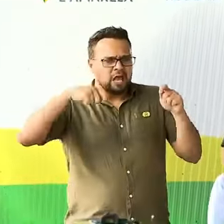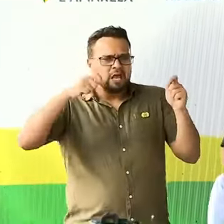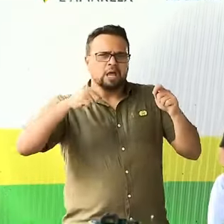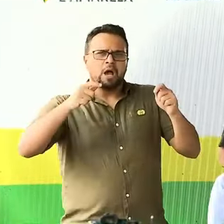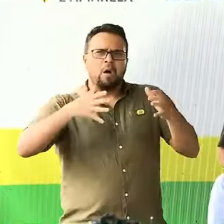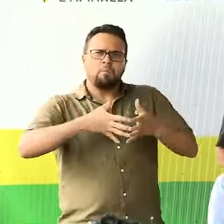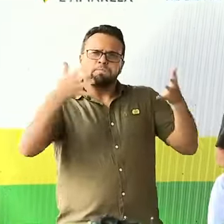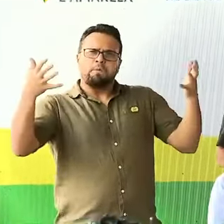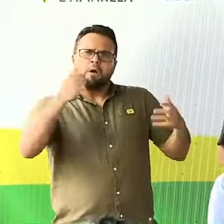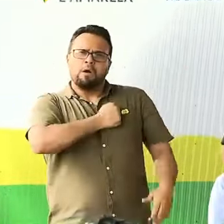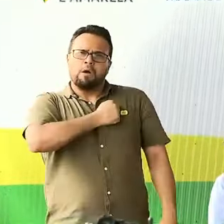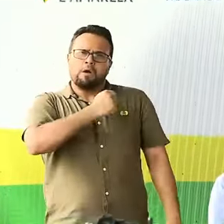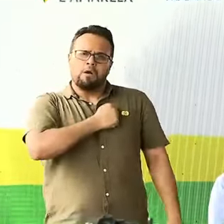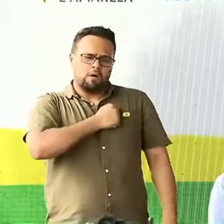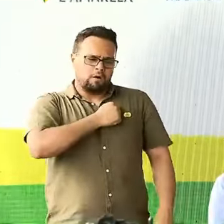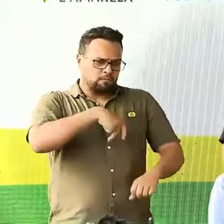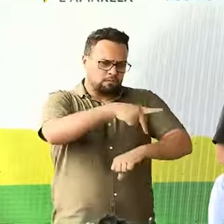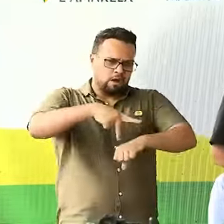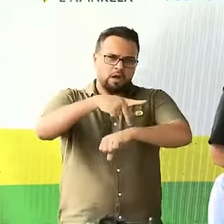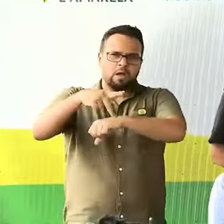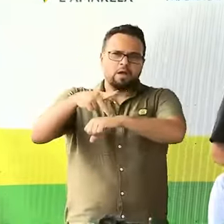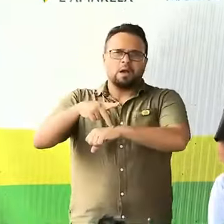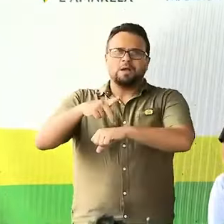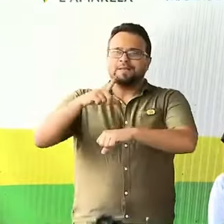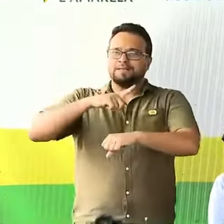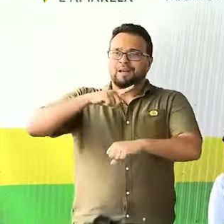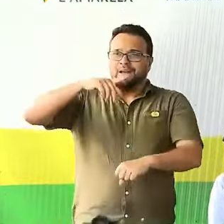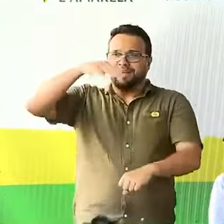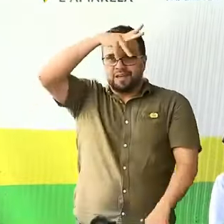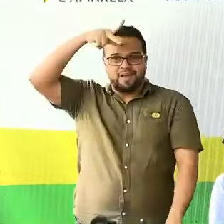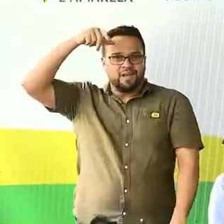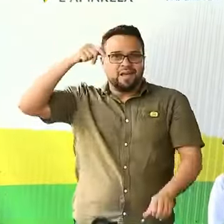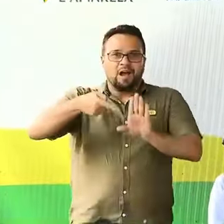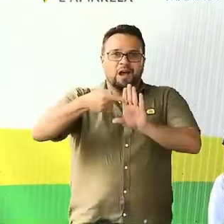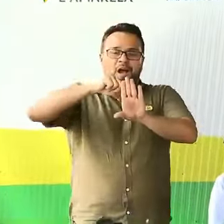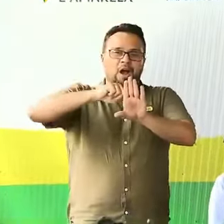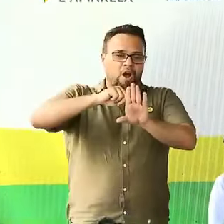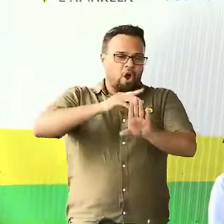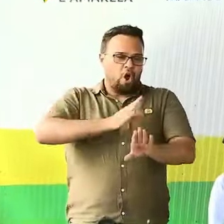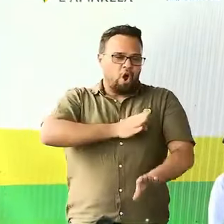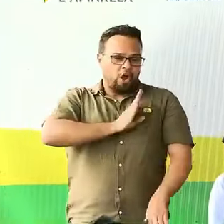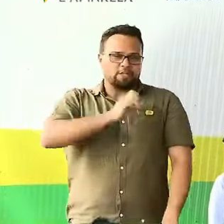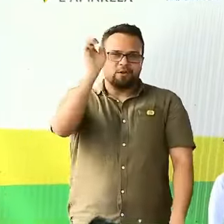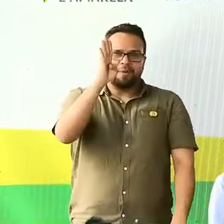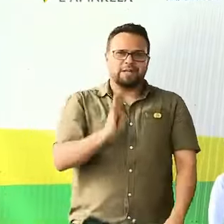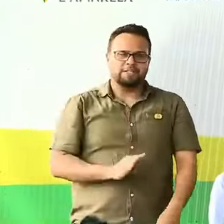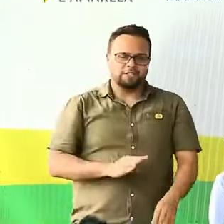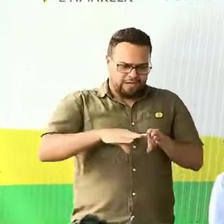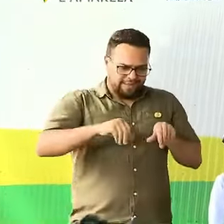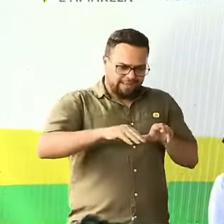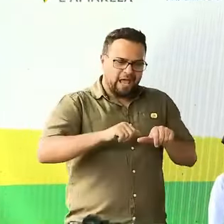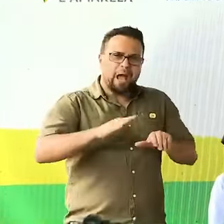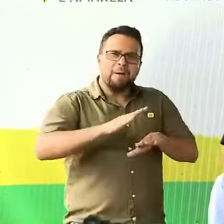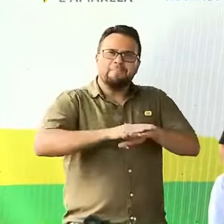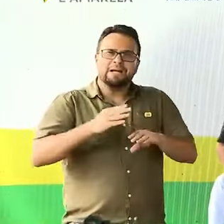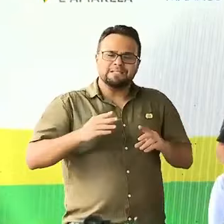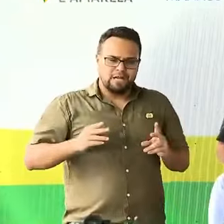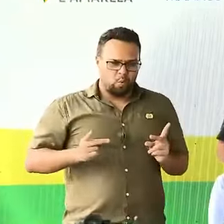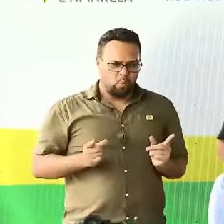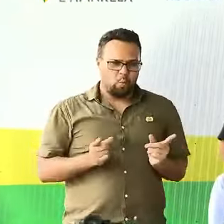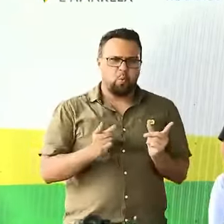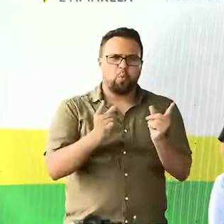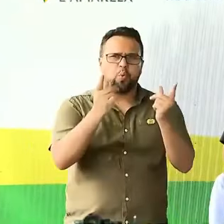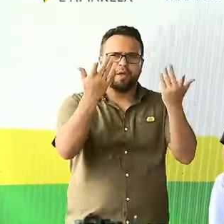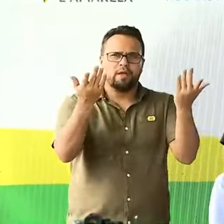aqui no coração do Brasil, a terra mais rica do mundo, no tocante à biodiversidade, riquezas